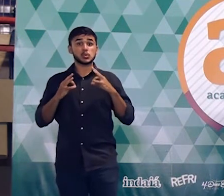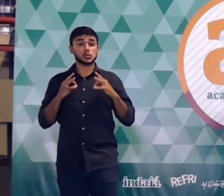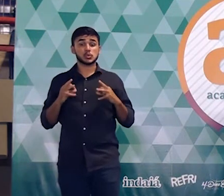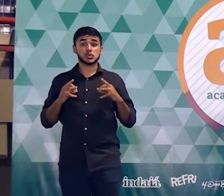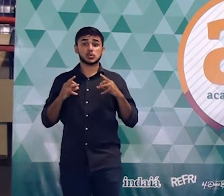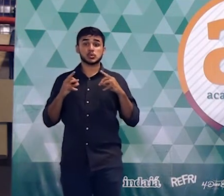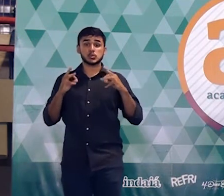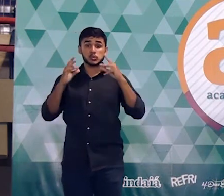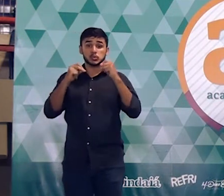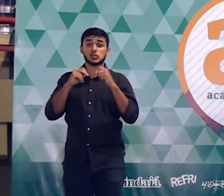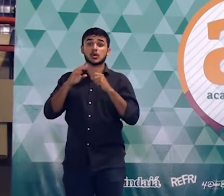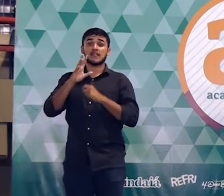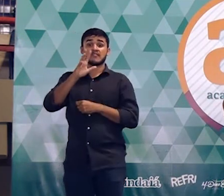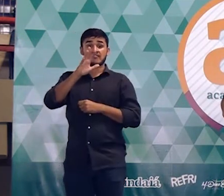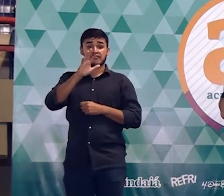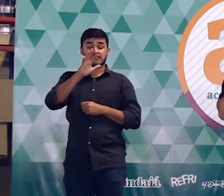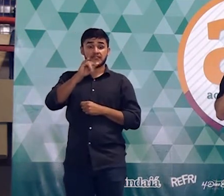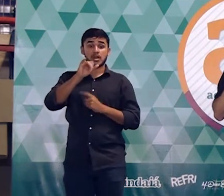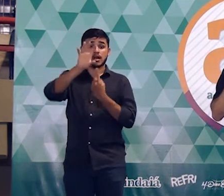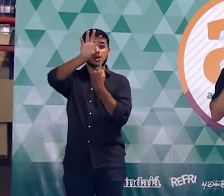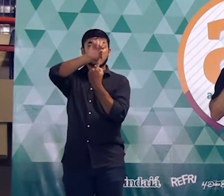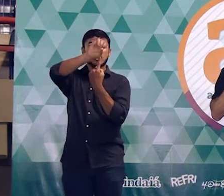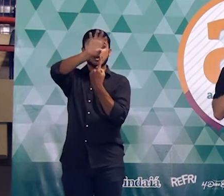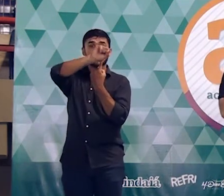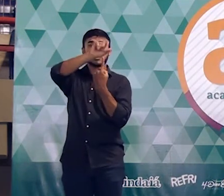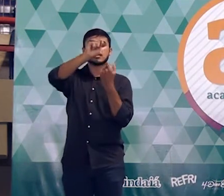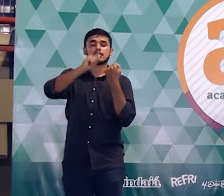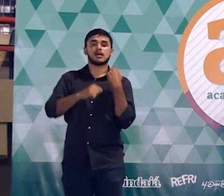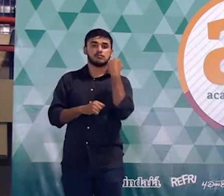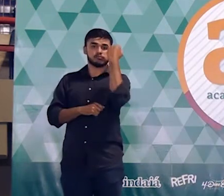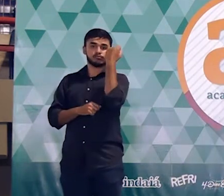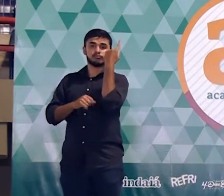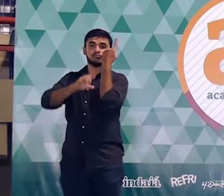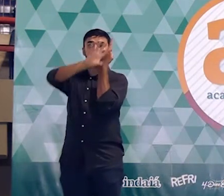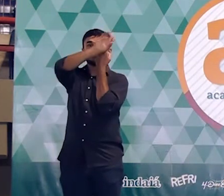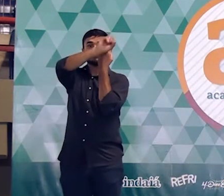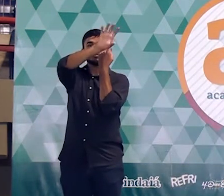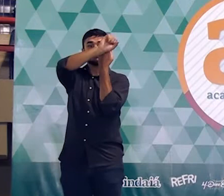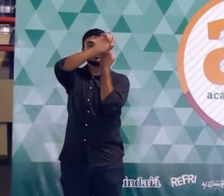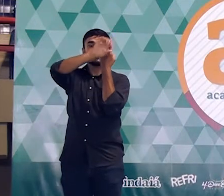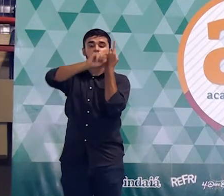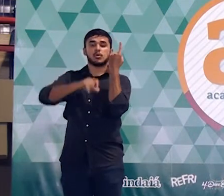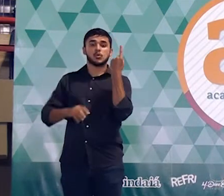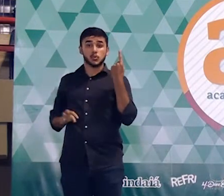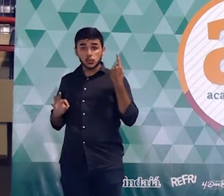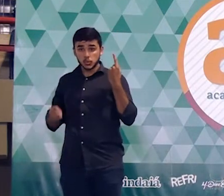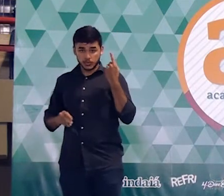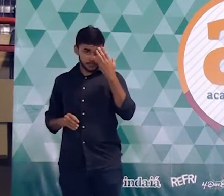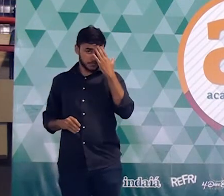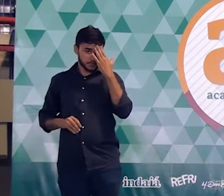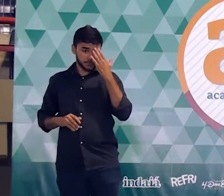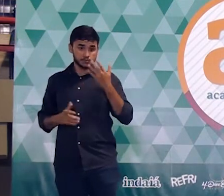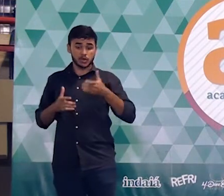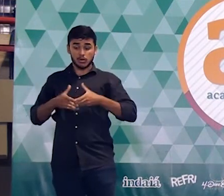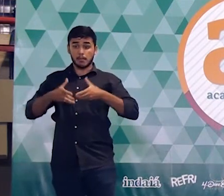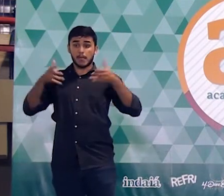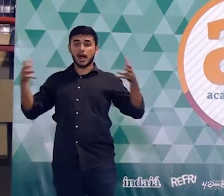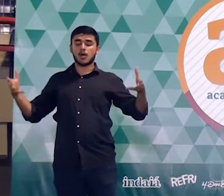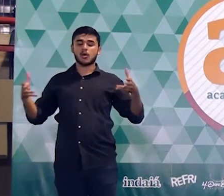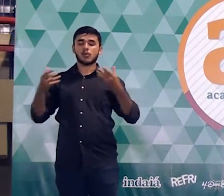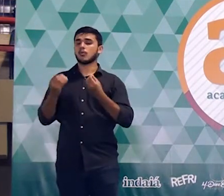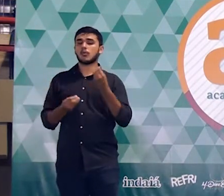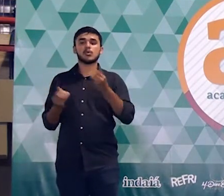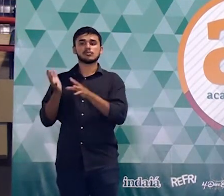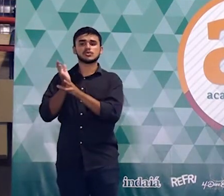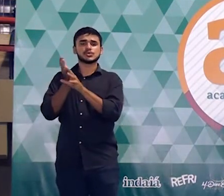em quilômetros quadrados foi ampliada em quanto então o que é que nós podemos meus amigos perceber nós temos